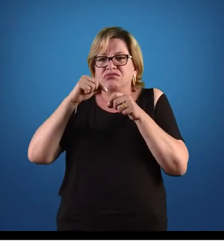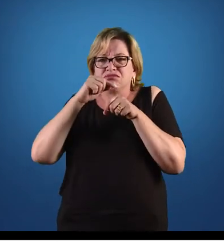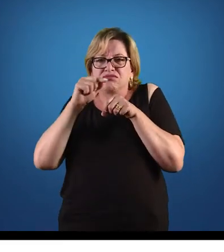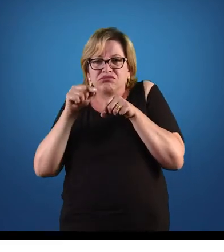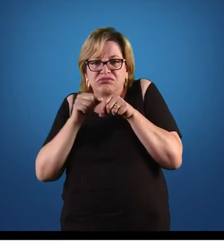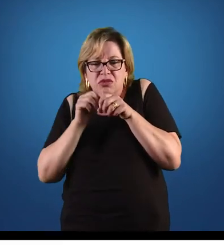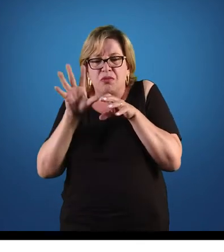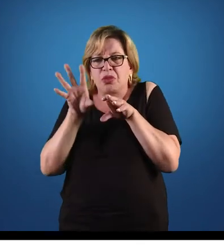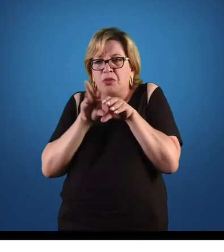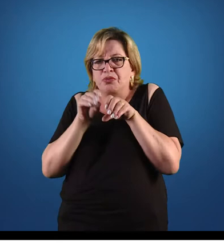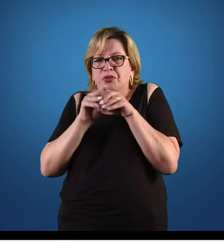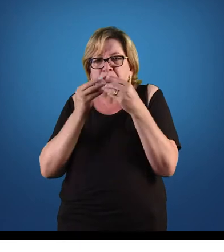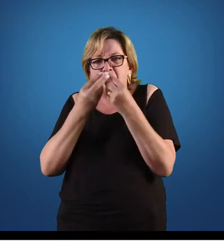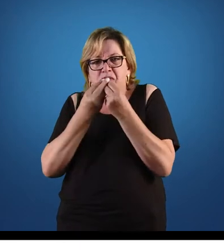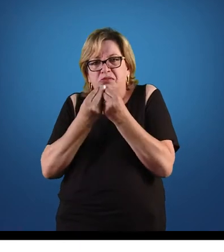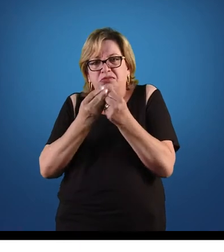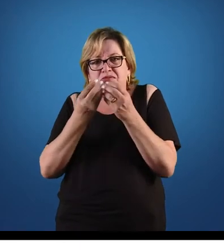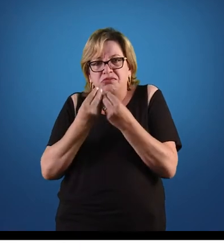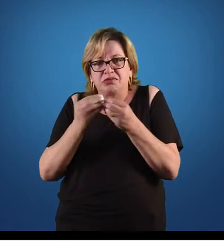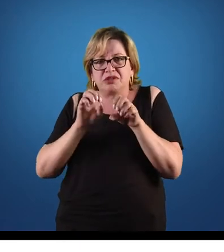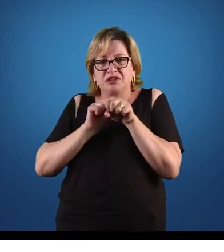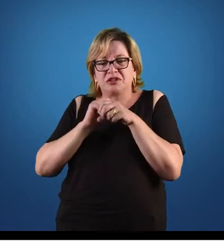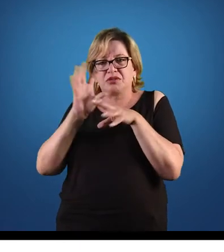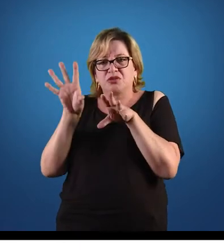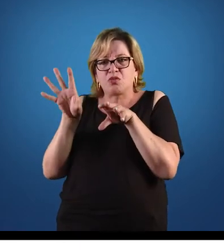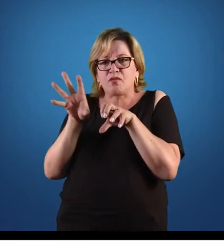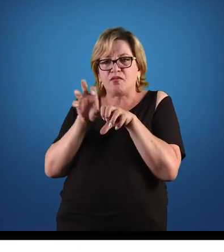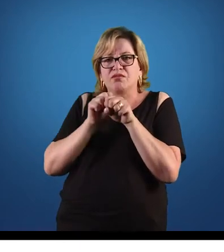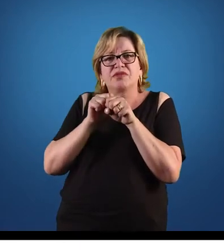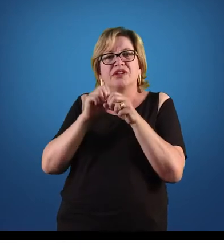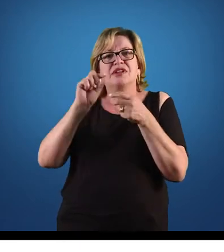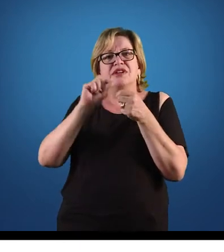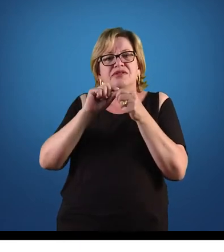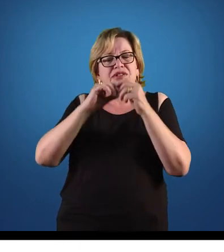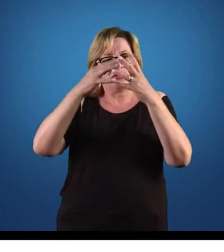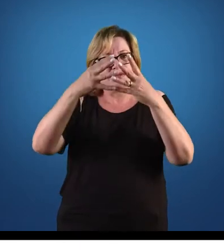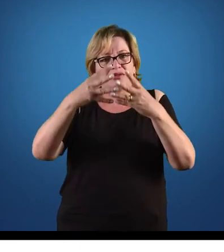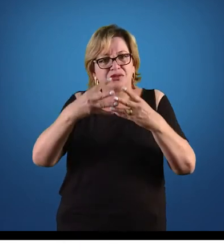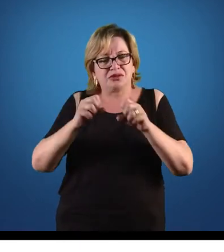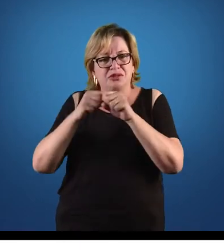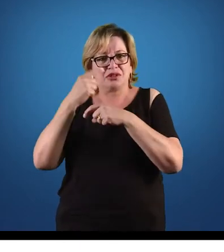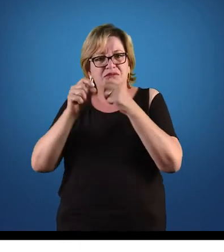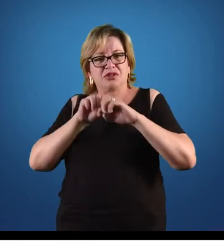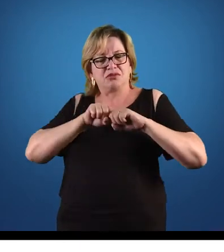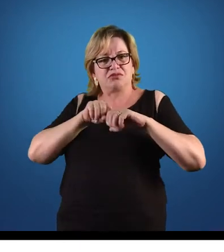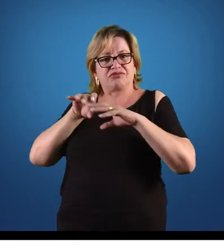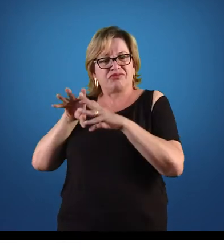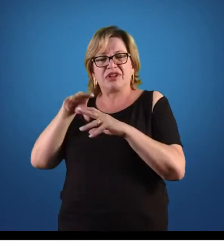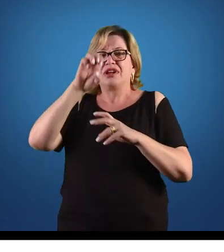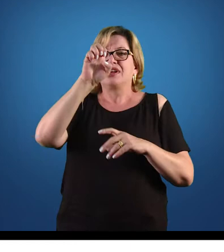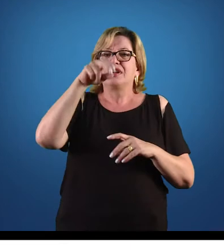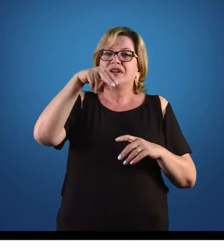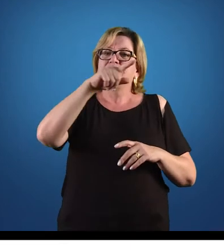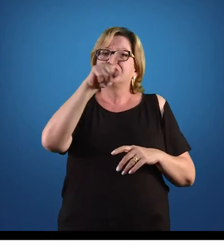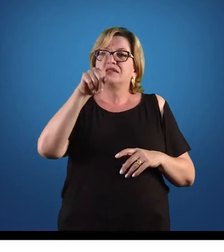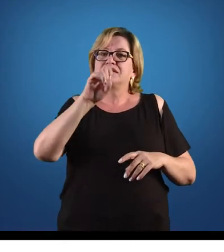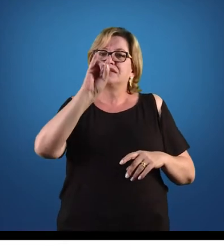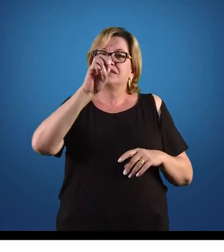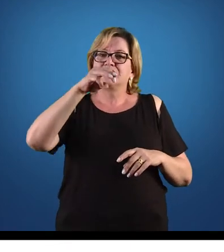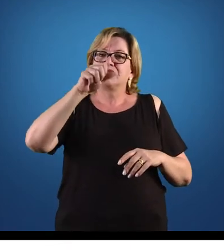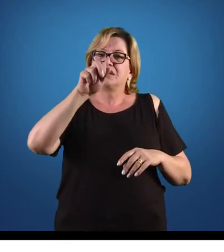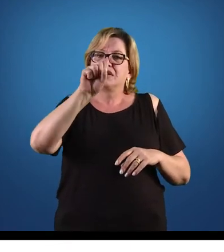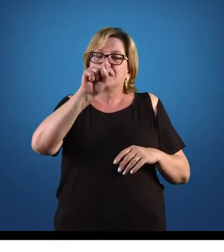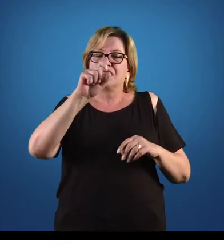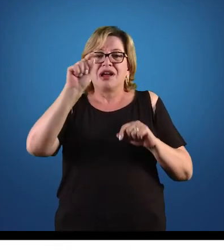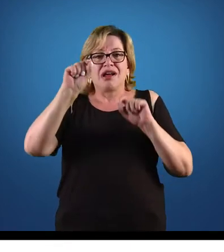que digere, que faz digestão e faz absorção, faz tudo ao mesmo tempo, faz secreção de enzimas, aqui não, aqui a gente pode ter